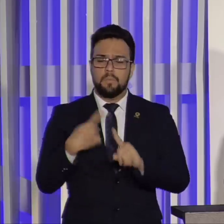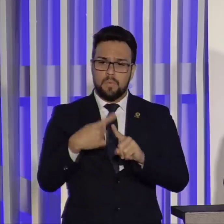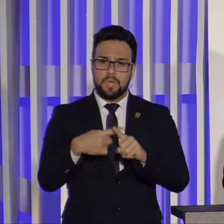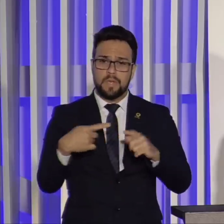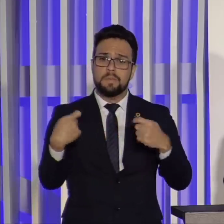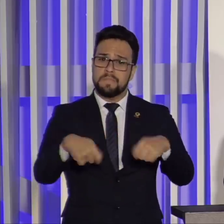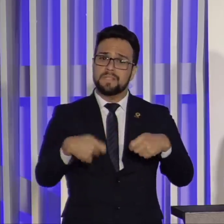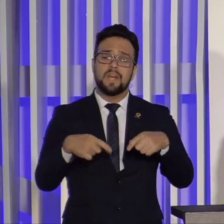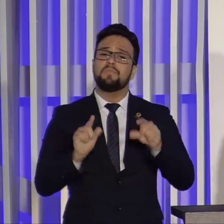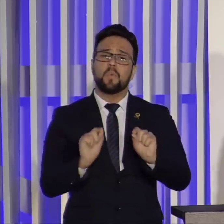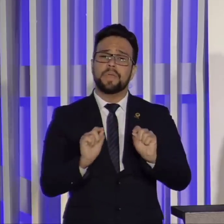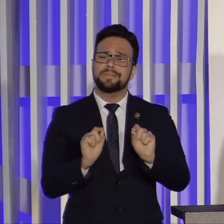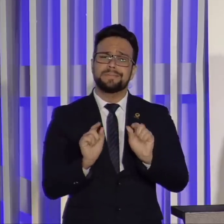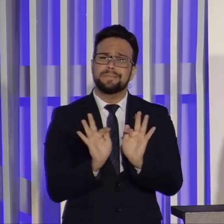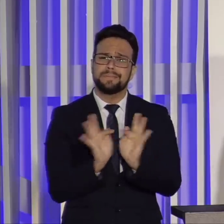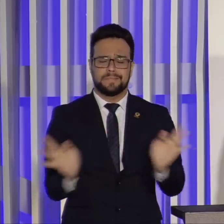o simples.